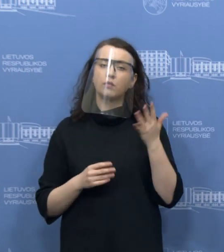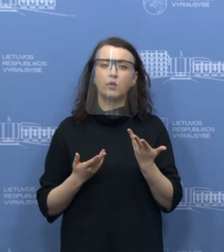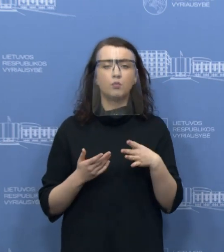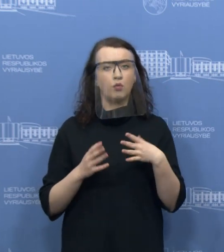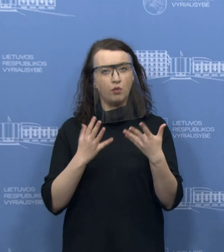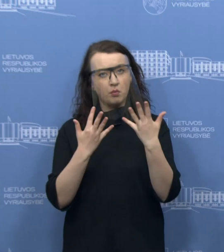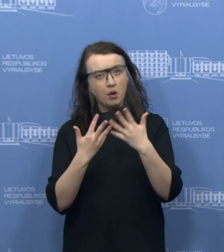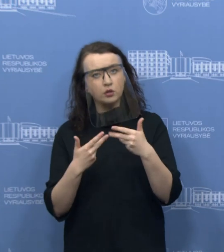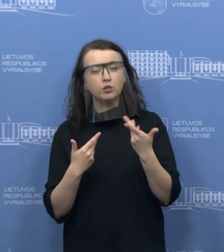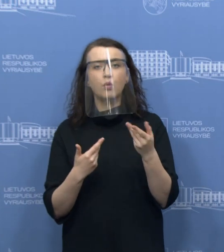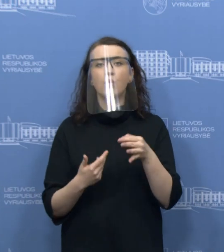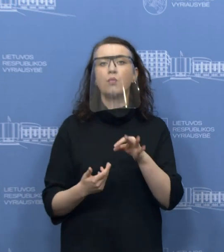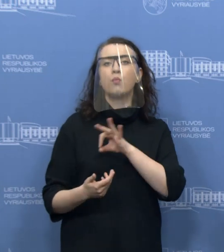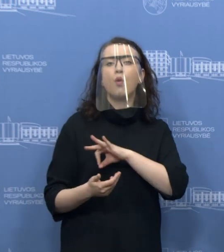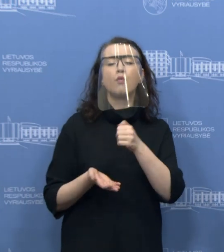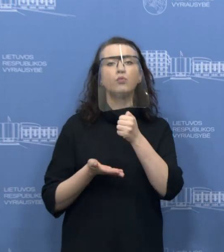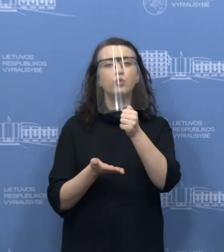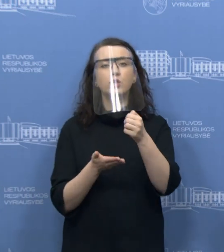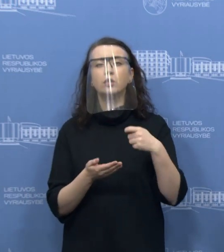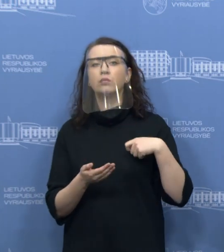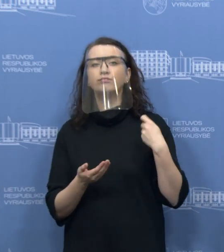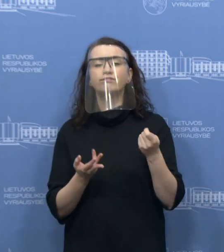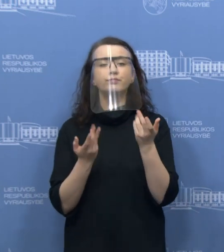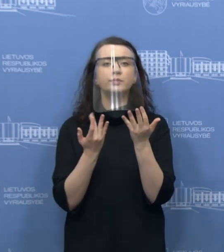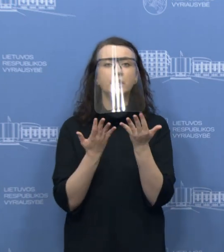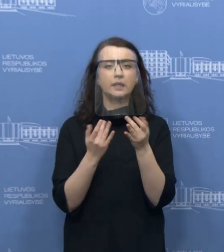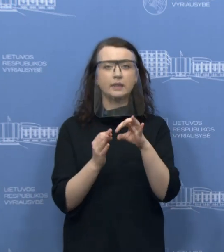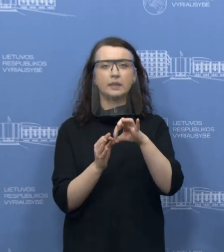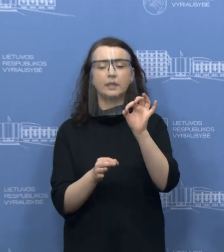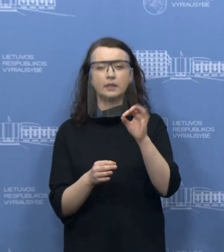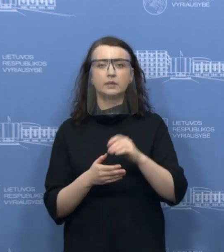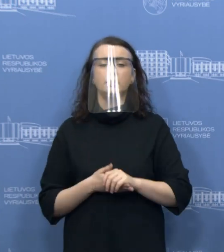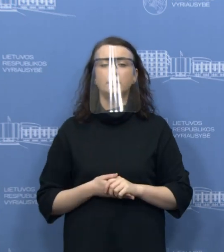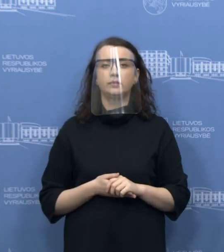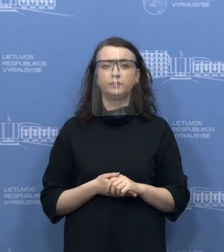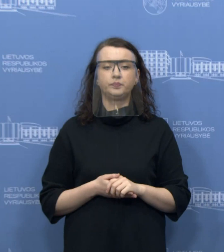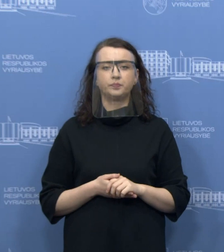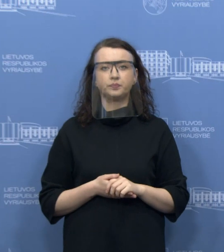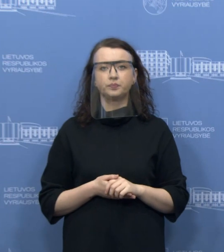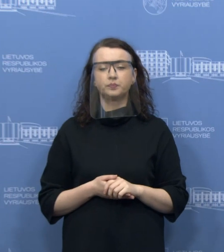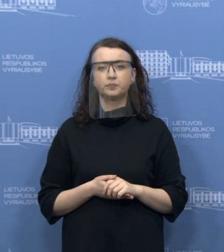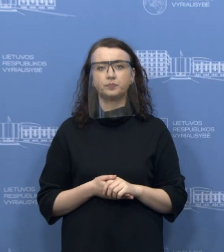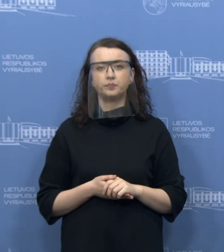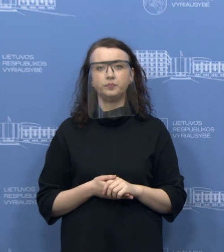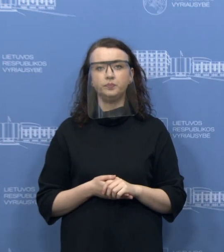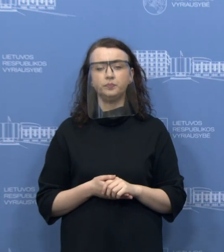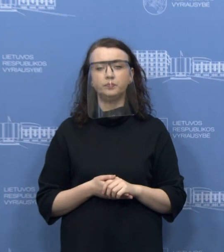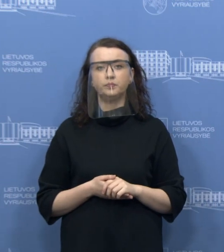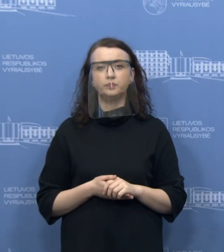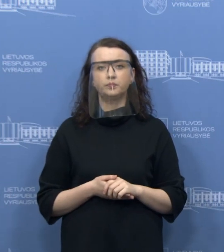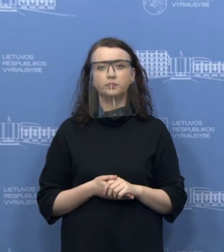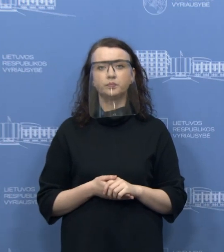iš esmės, koks tas poveikis didžetui, kitoms paslugoms, kitiems darbams, iš esmės, ar kažkas tai bus atidėta?